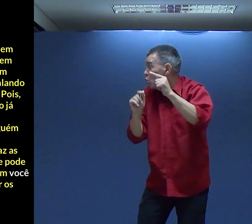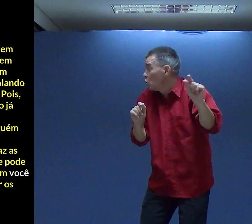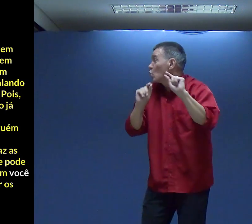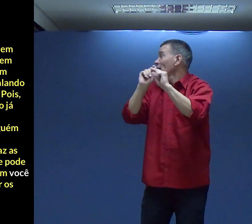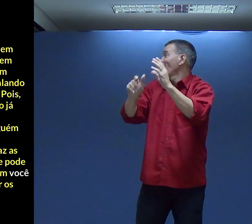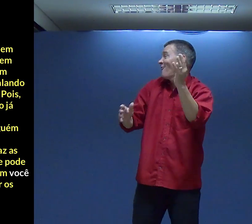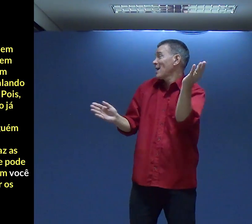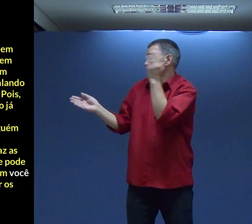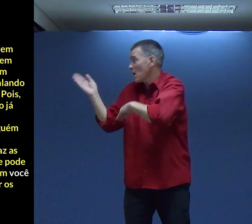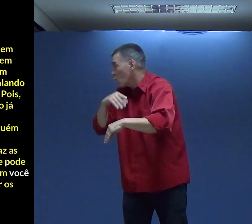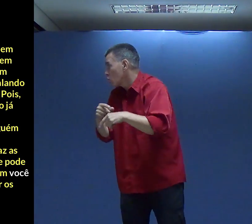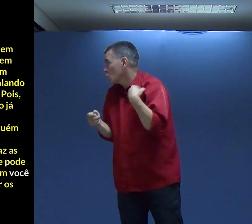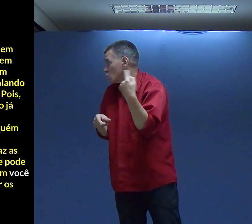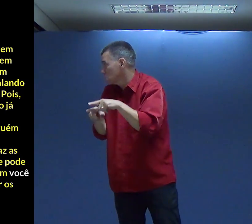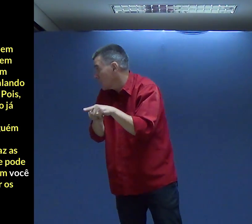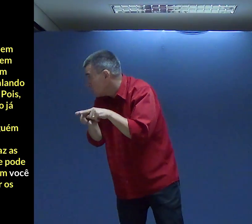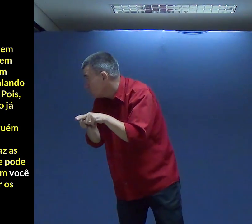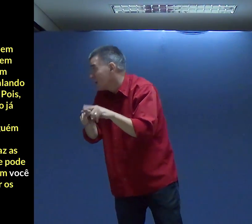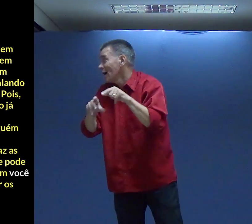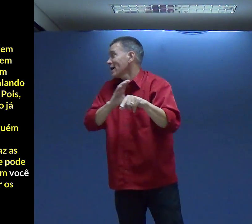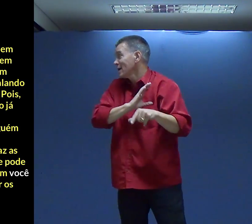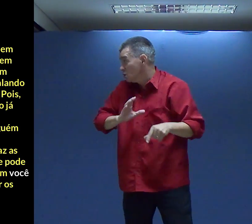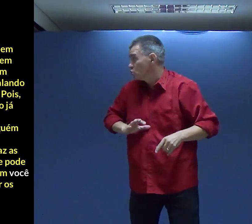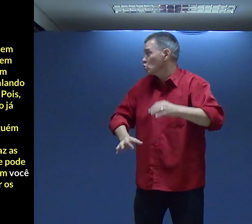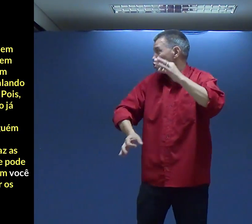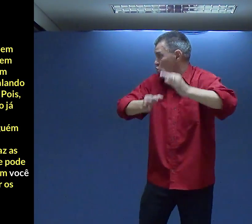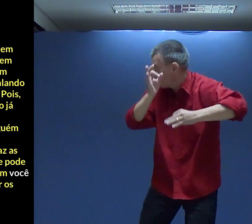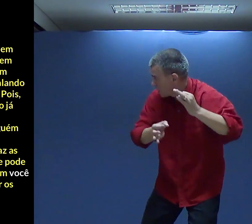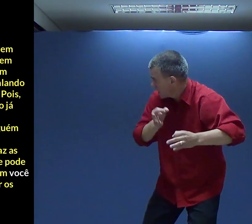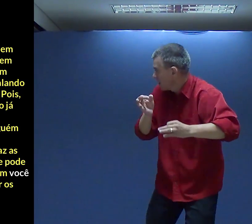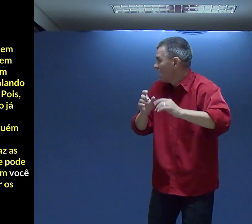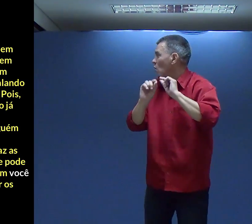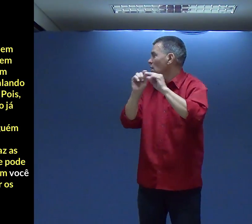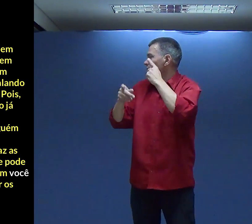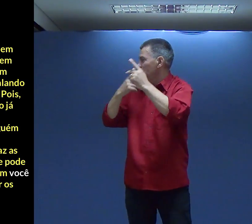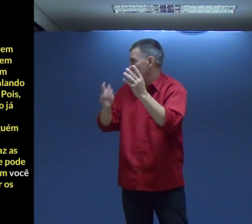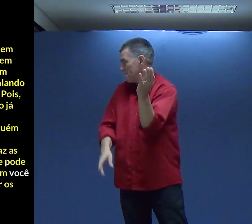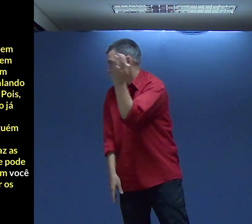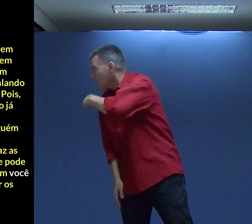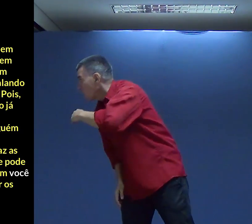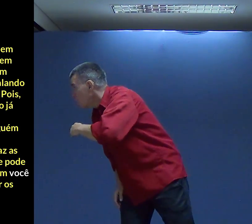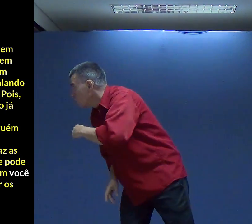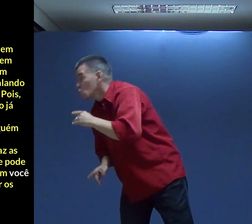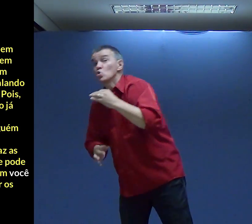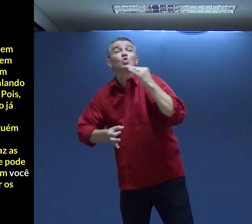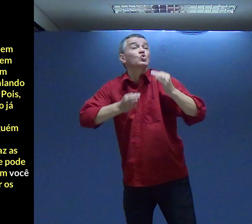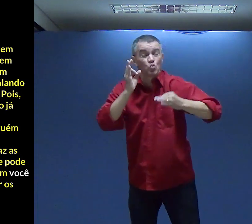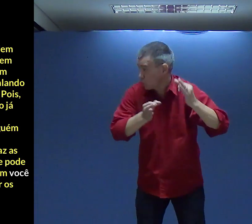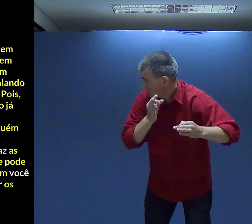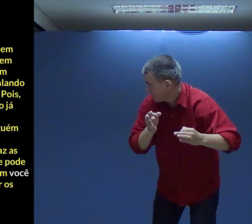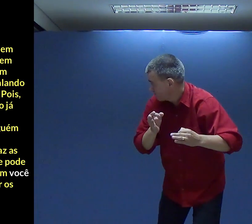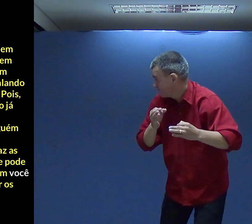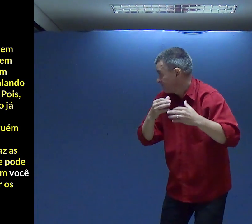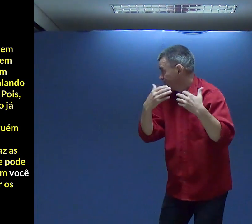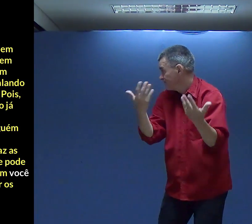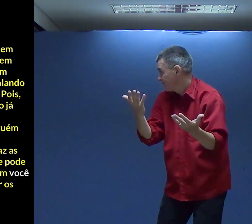Do seu irmão E Cristo Ou julga Está falando mal Da lei